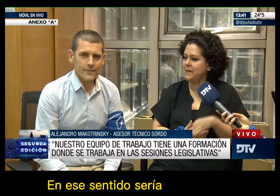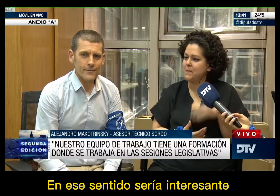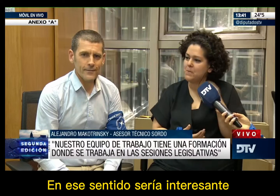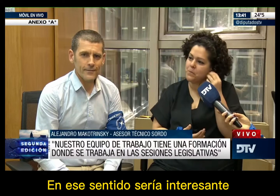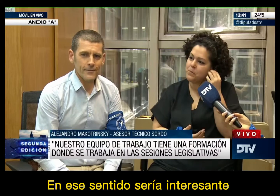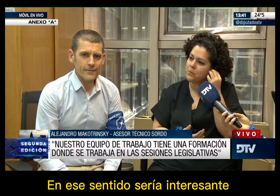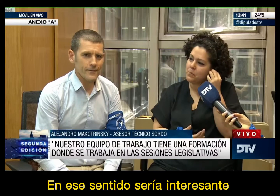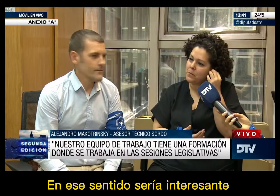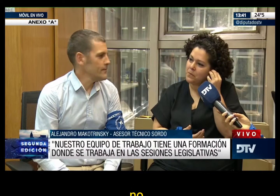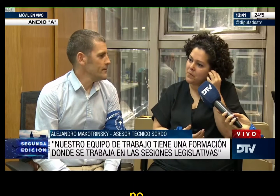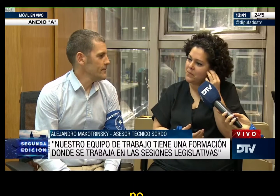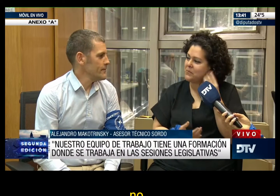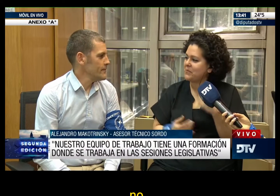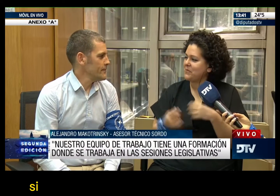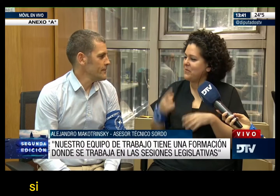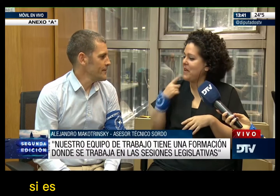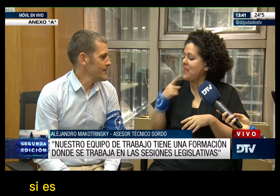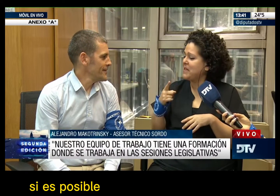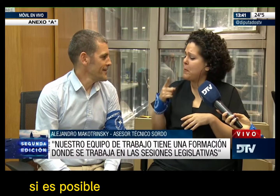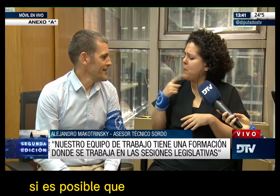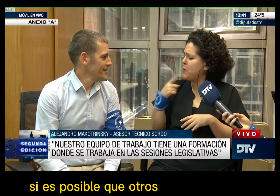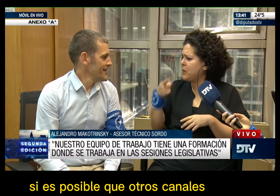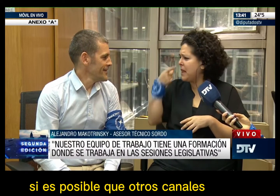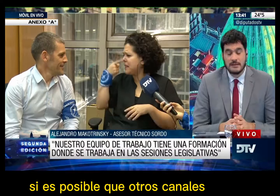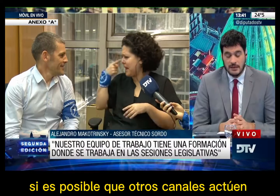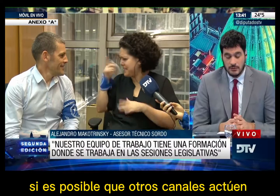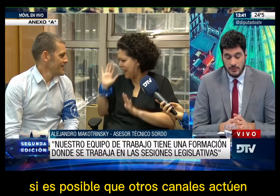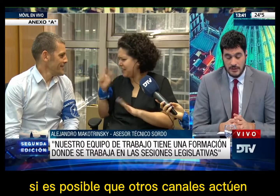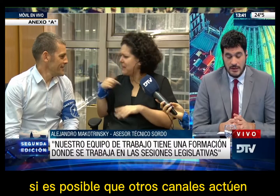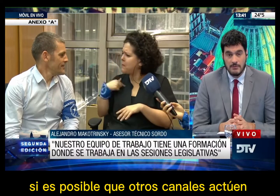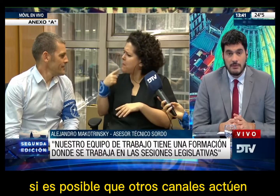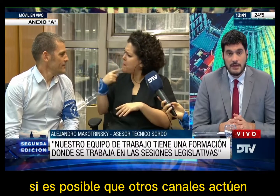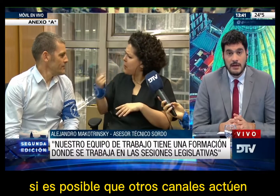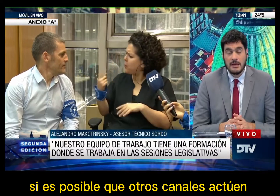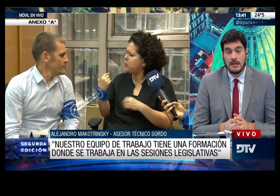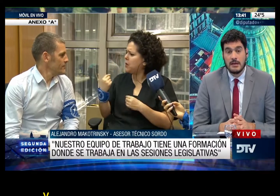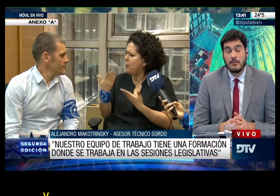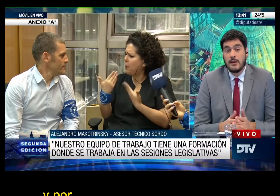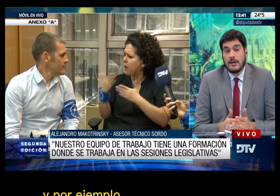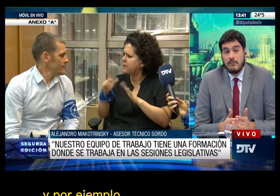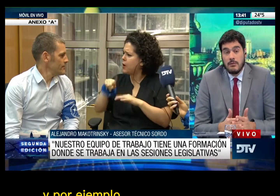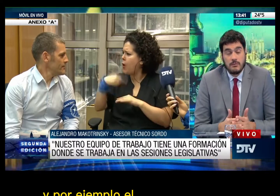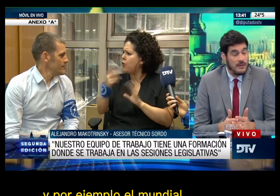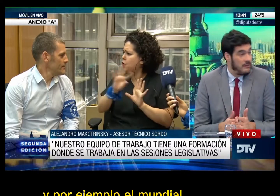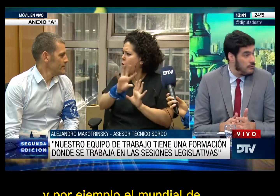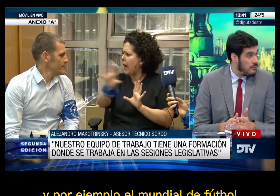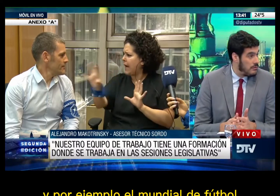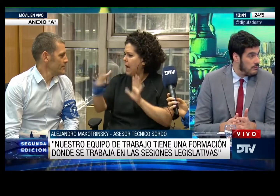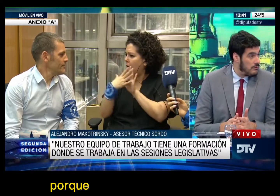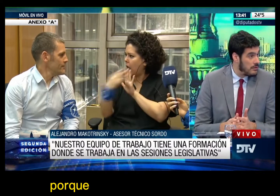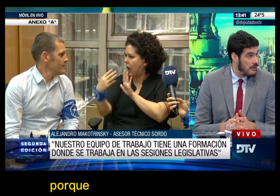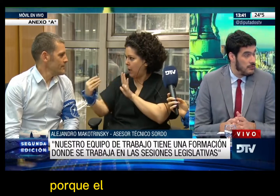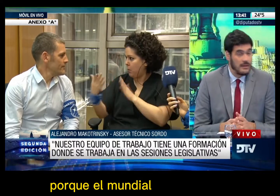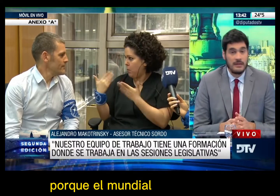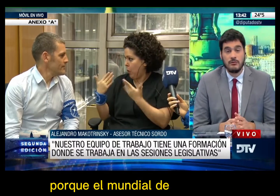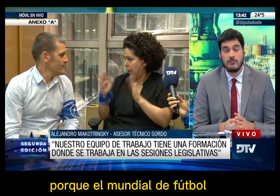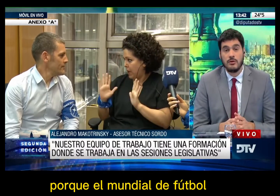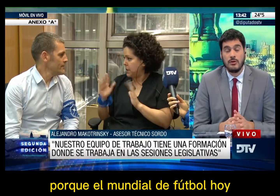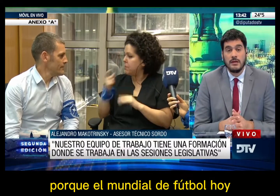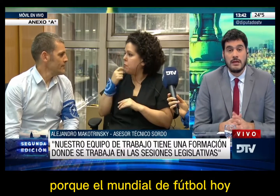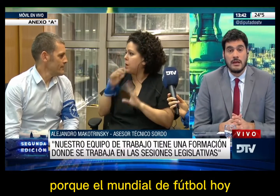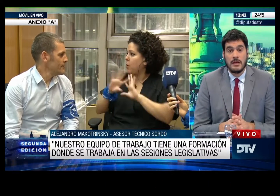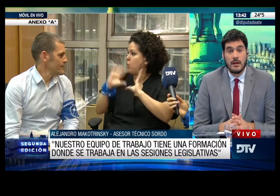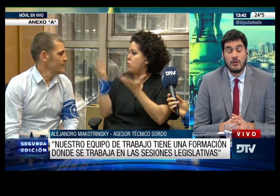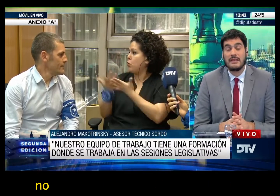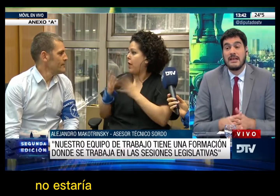En ese sentido sería interesante preguntar si es posible que otros canales actúen de la misma manera y por ejemplo el mundial de fútbol, porque el mundial de